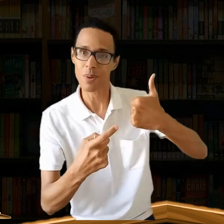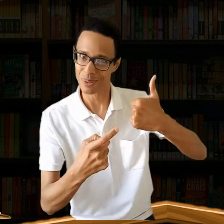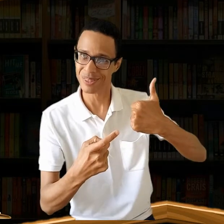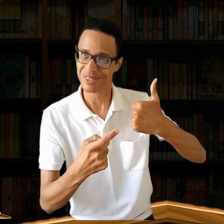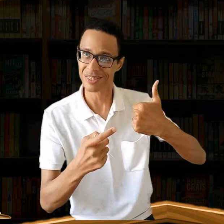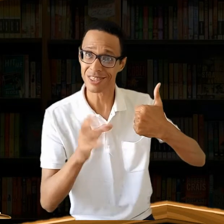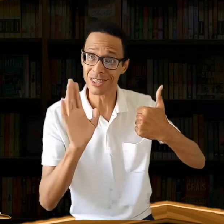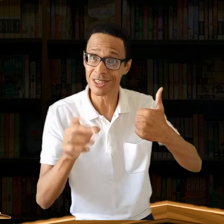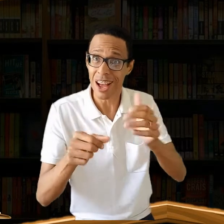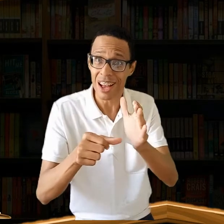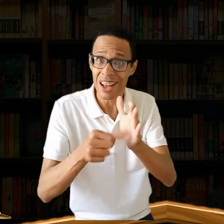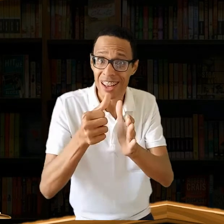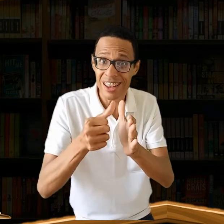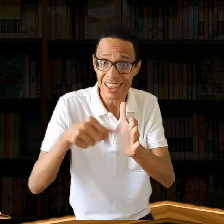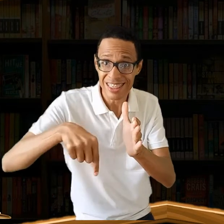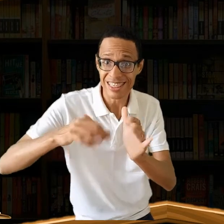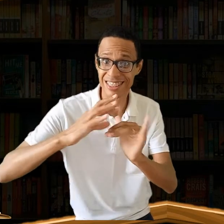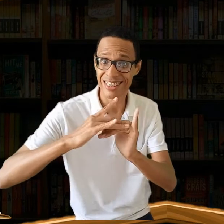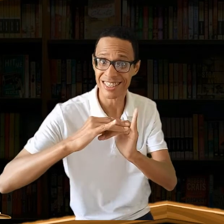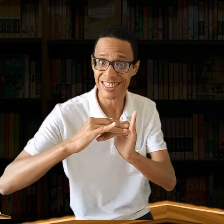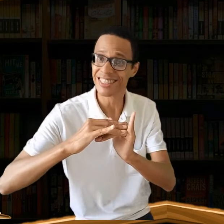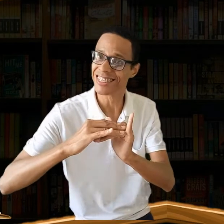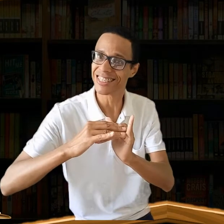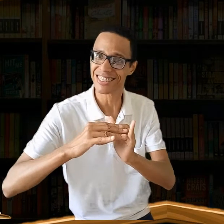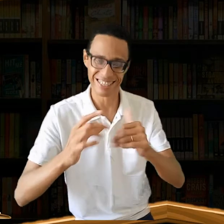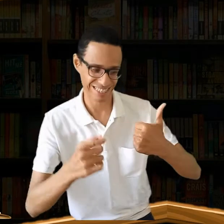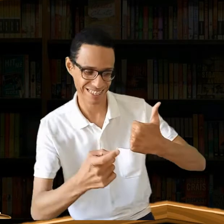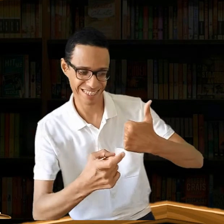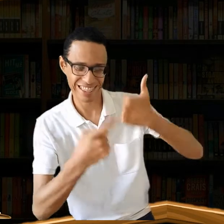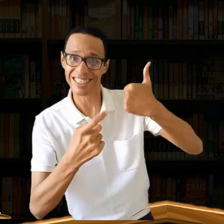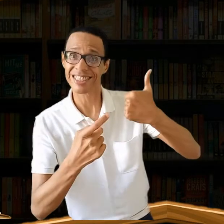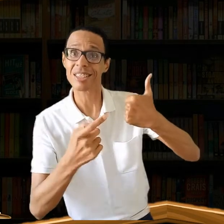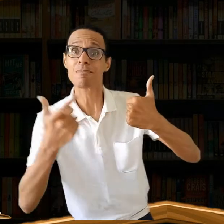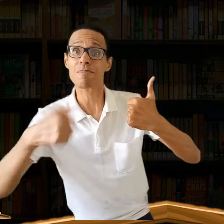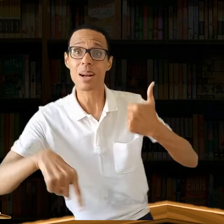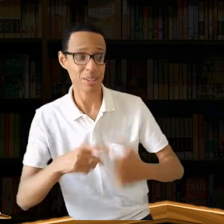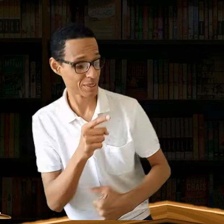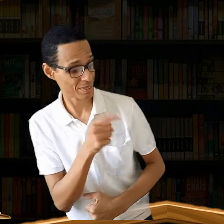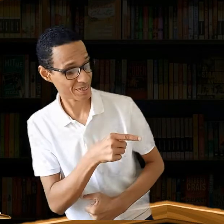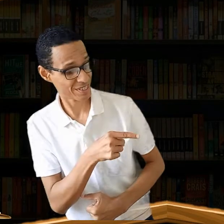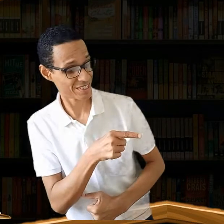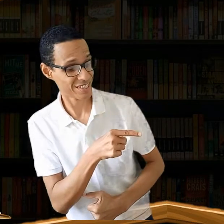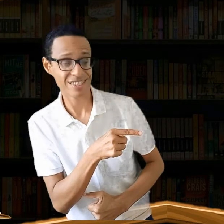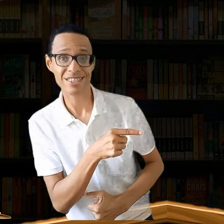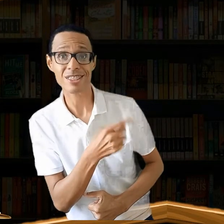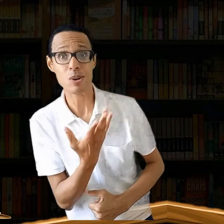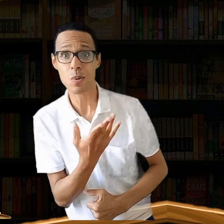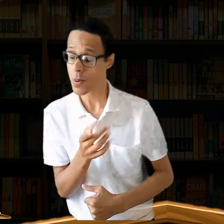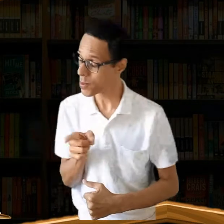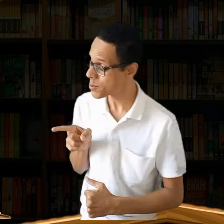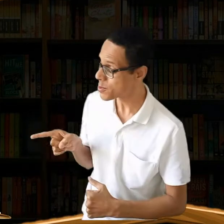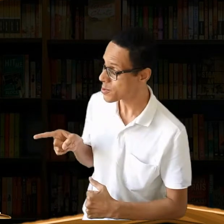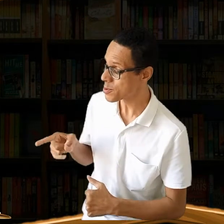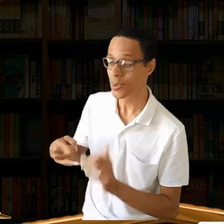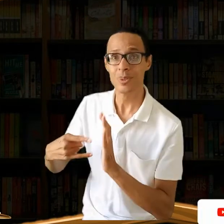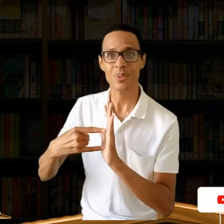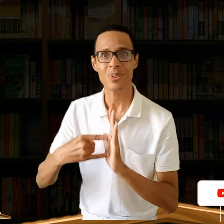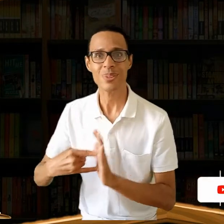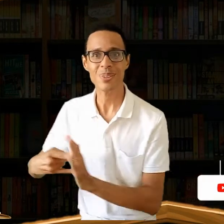e se chegou agora no canal e gostou do projeto, clique nesta bandeirinha aqui no cantinho ou faça a leitura do